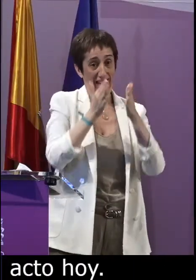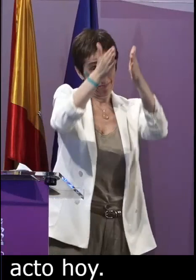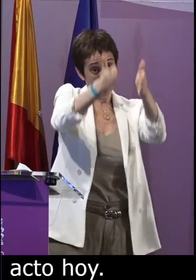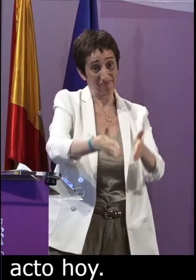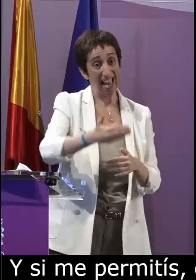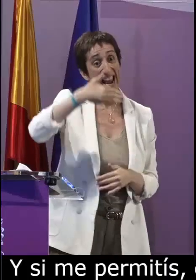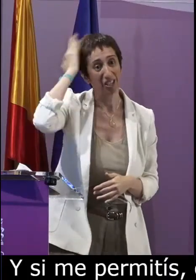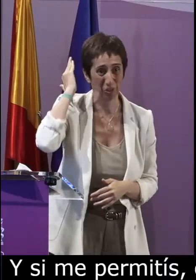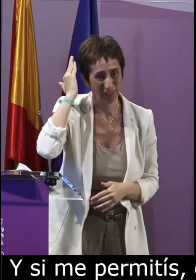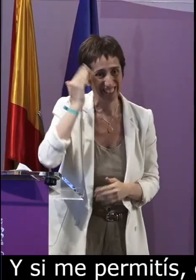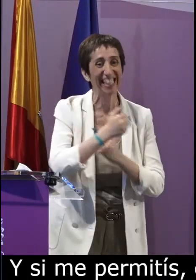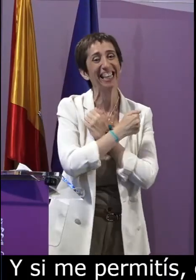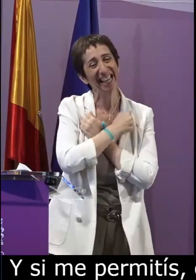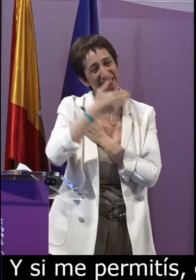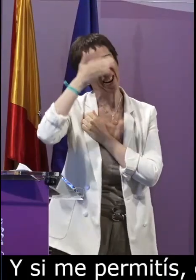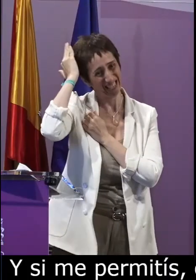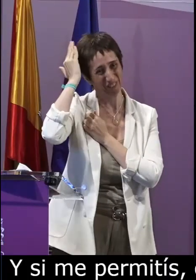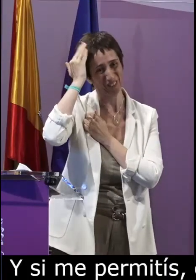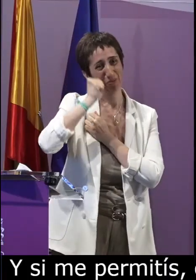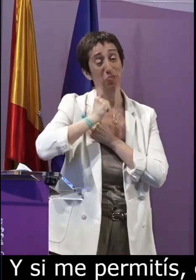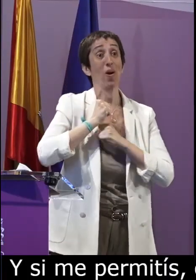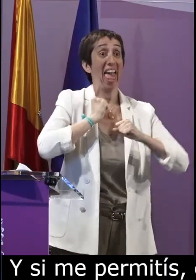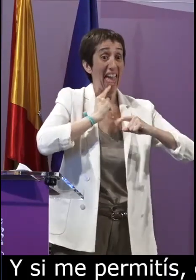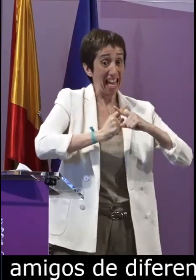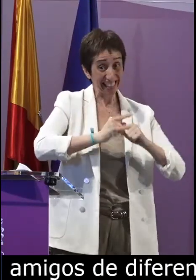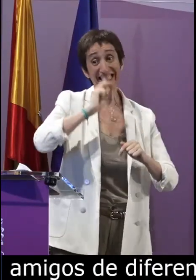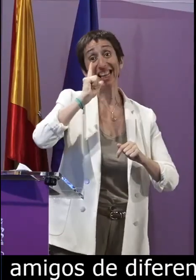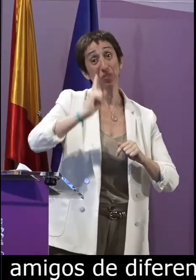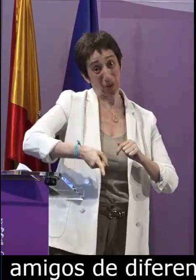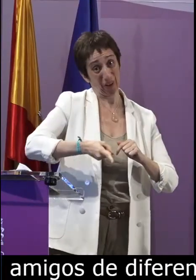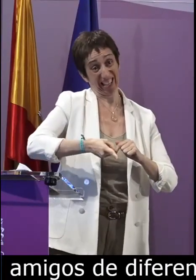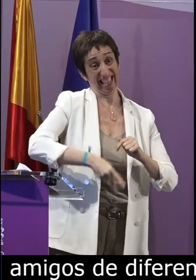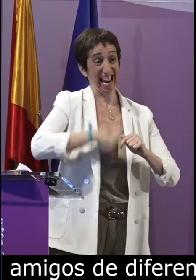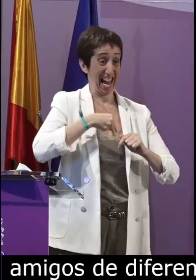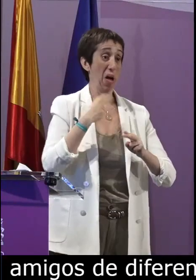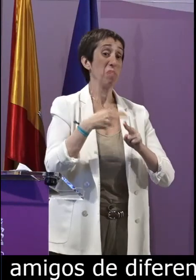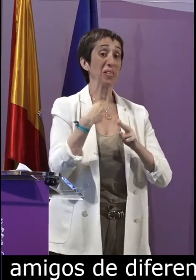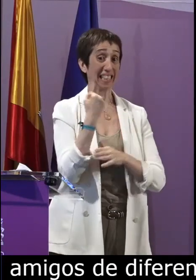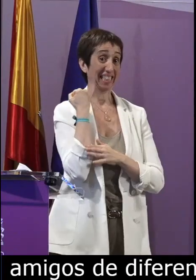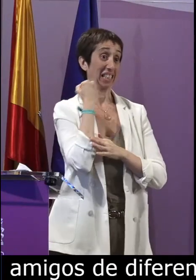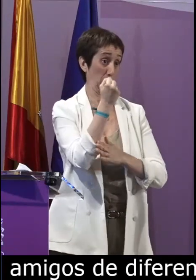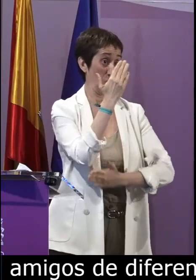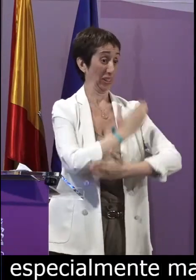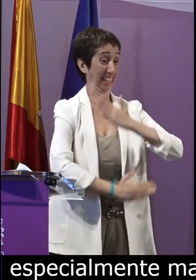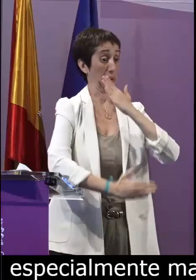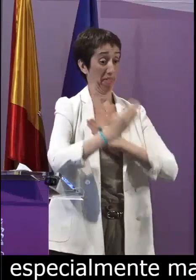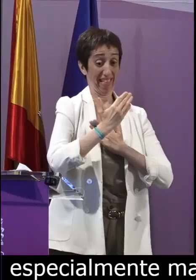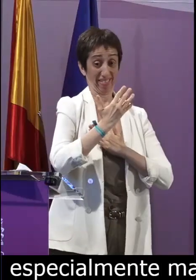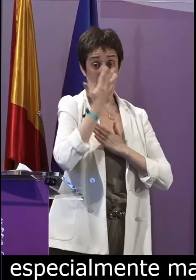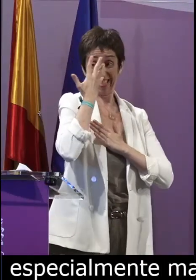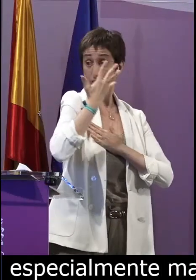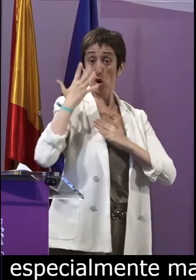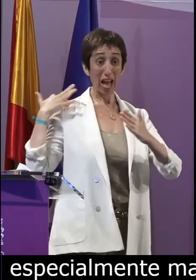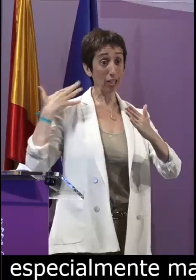agradecer especialmente a Nacho Tremiño mi queridísimo Nacho ex director general de las políticas de apoyo